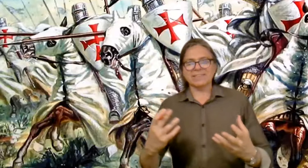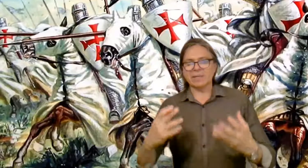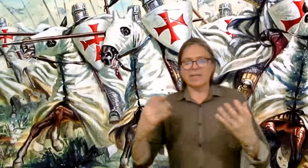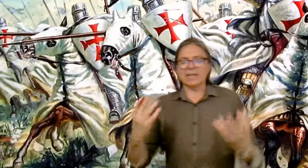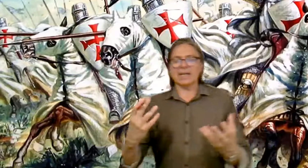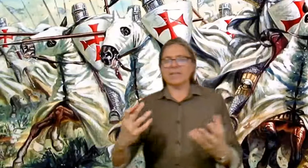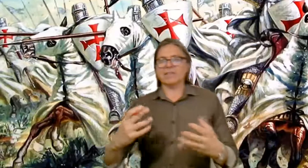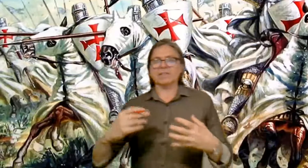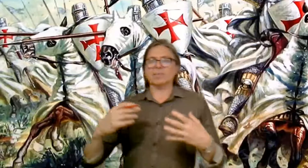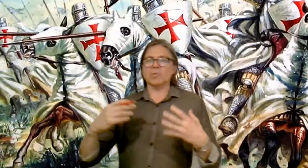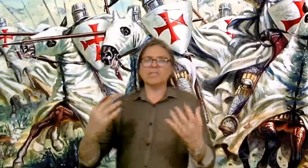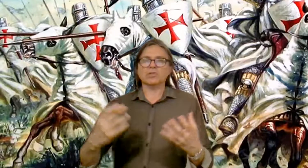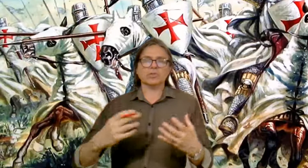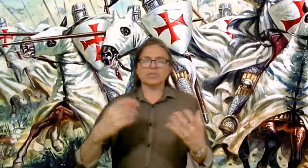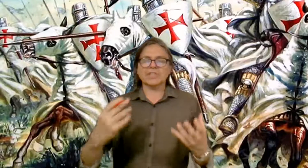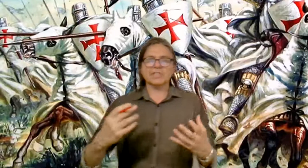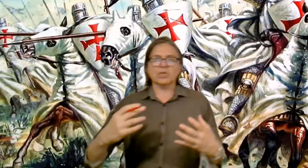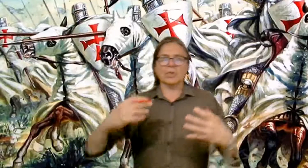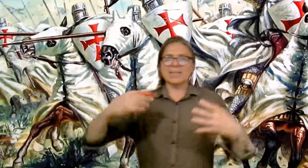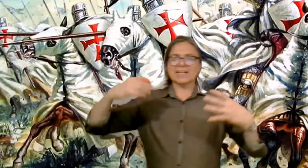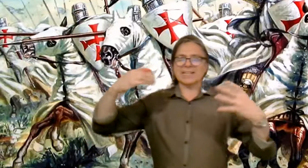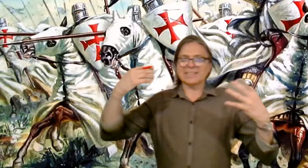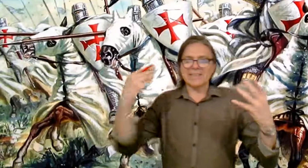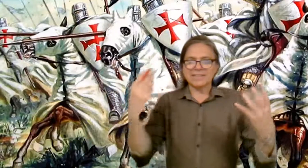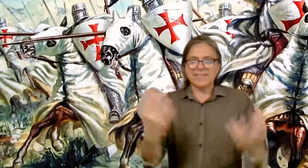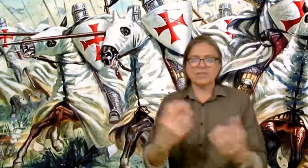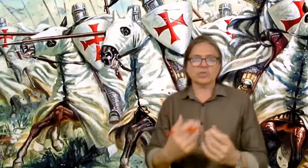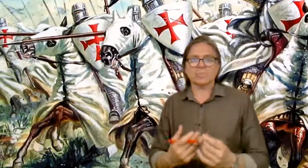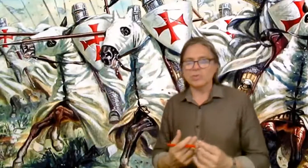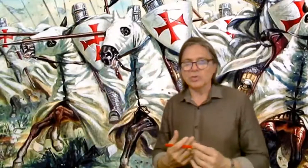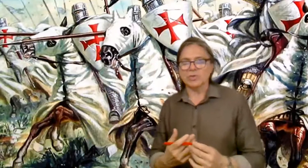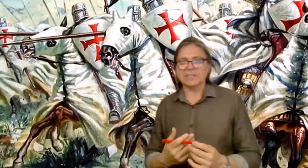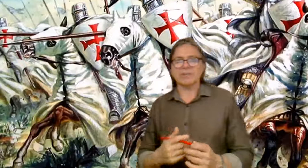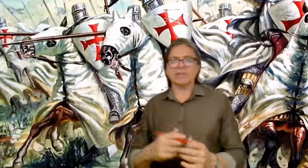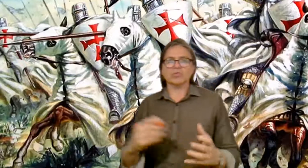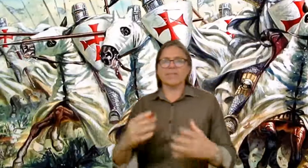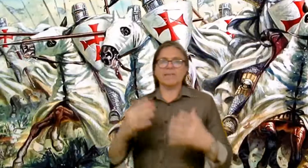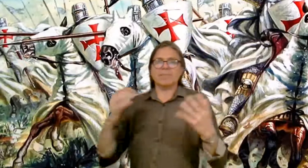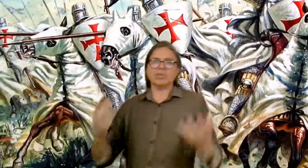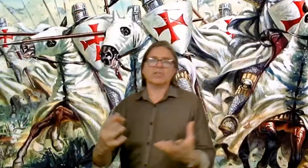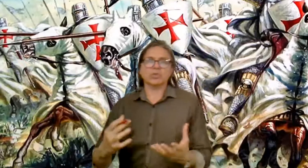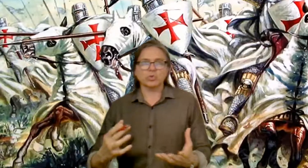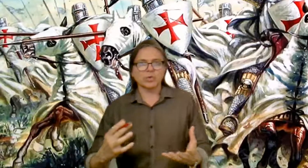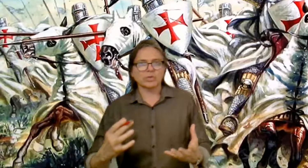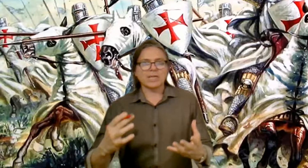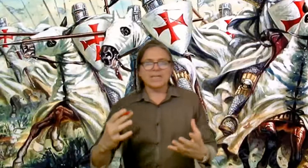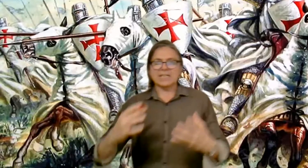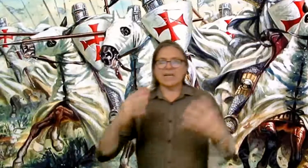estaban cargadas de ese momento teocéntrico, había que rescatar el santo sepulcro que estaba en Jerusalén en poder de los turcos y las